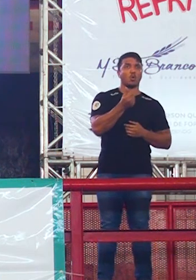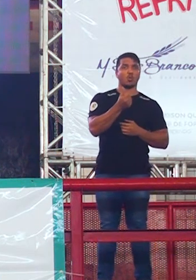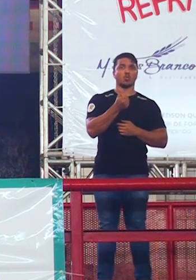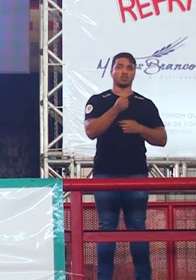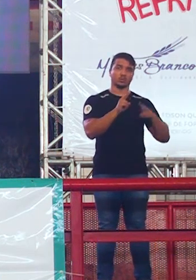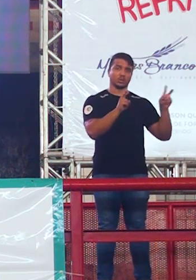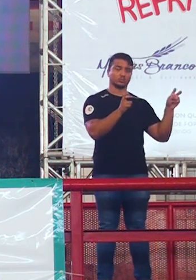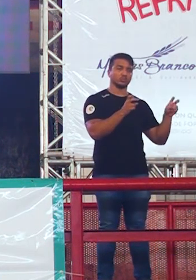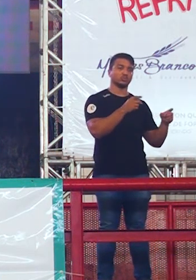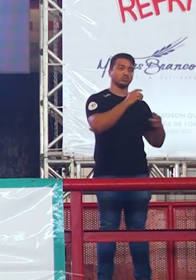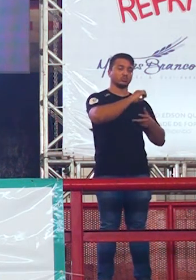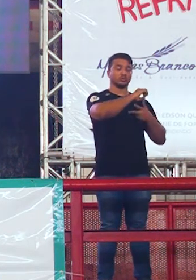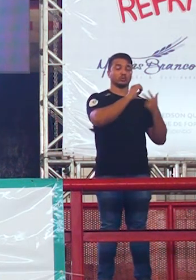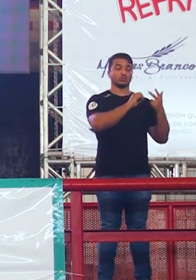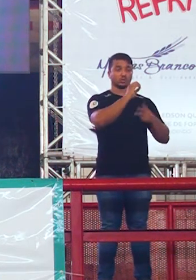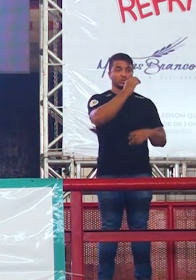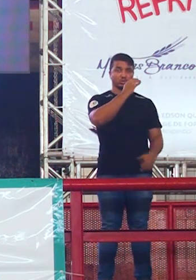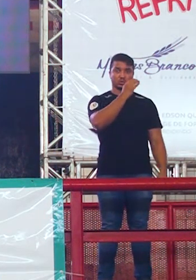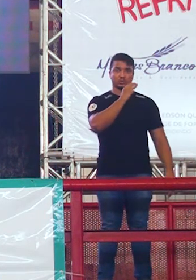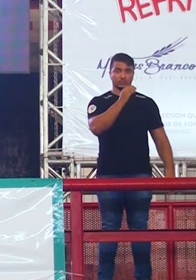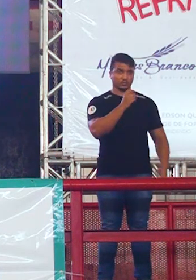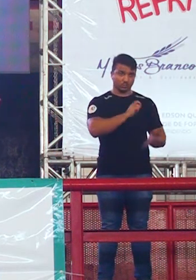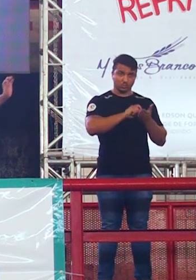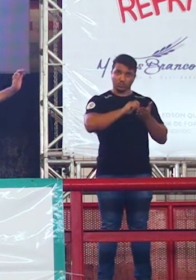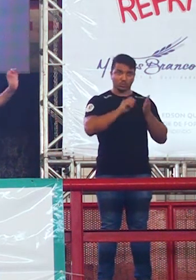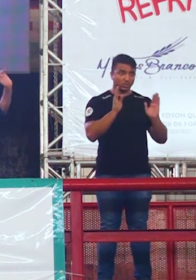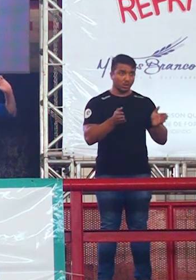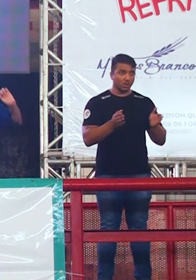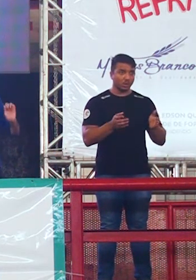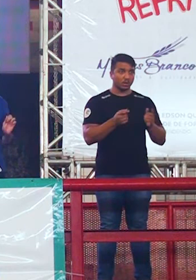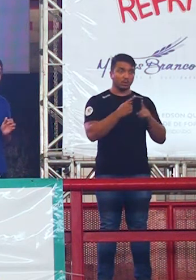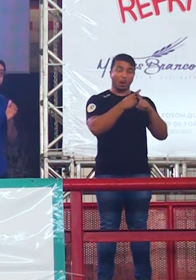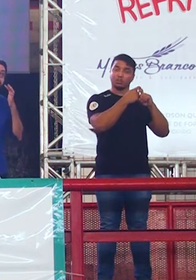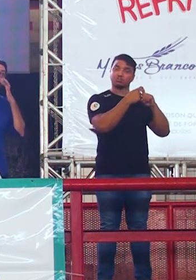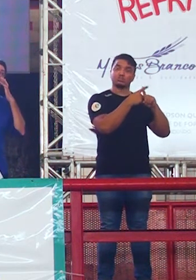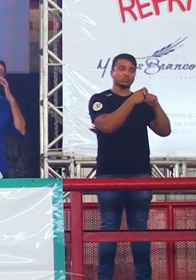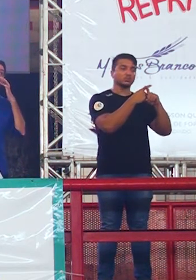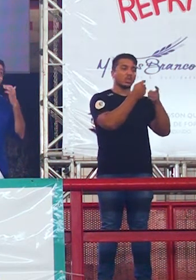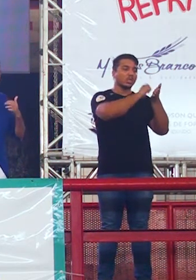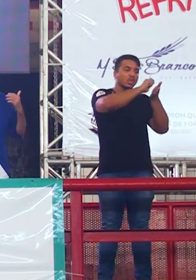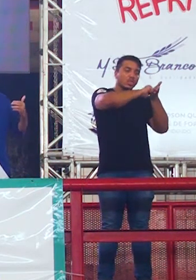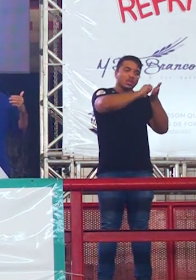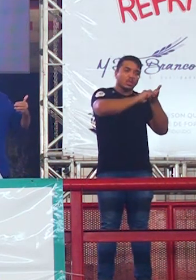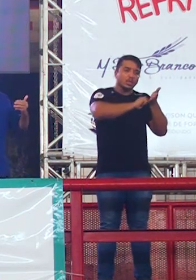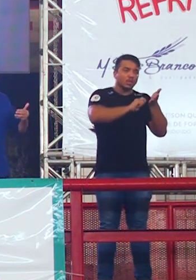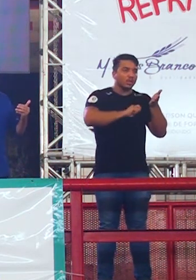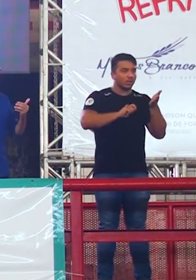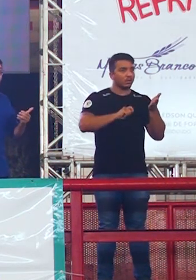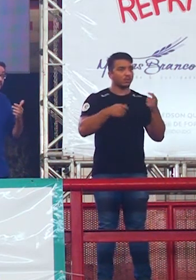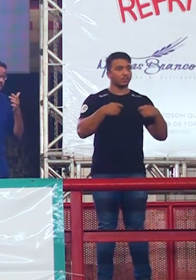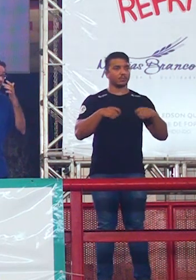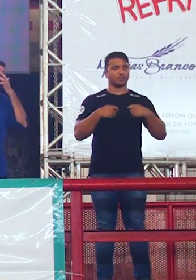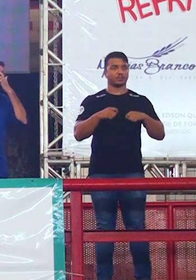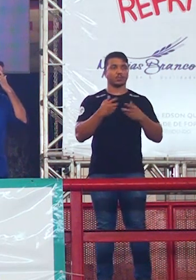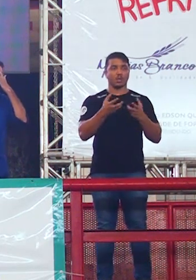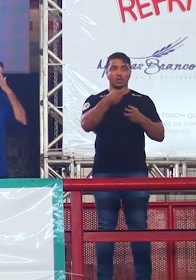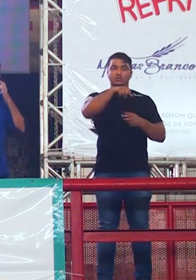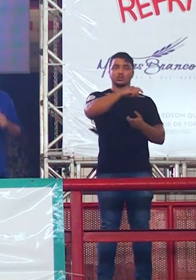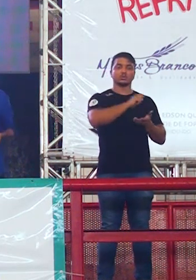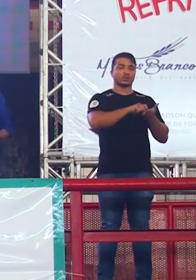tema científico. Anotou o bizu? Vai colocando um asterisco nessas coisas aí. Eu gosto de fazer você escrever,